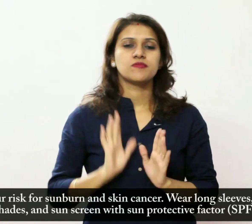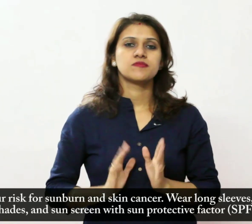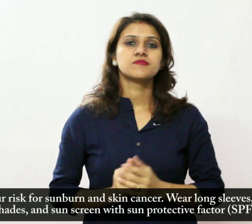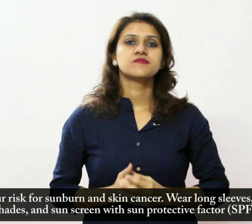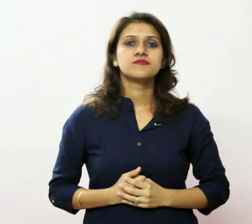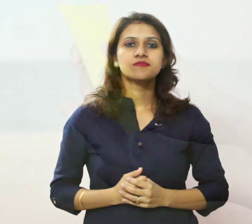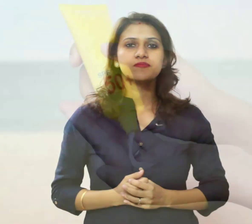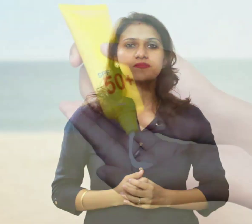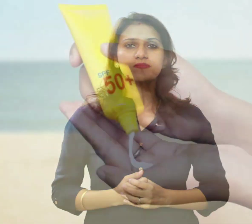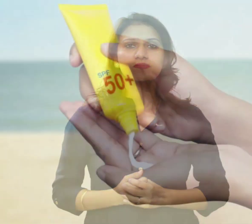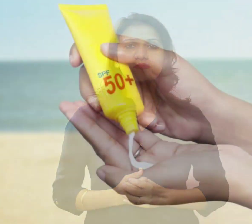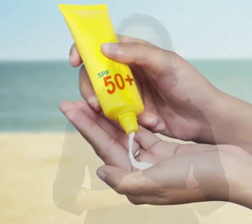सन्स्क्रीन क्रीम